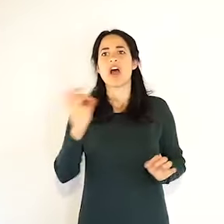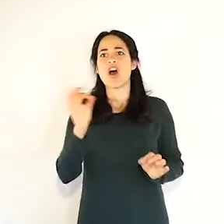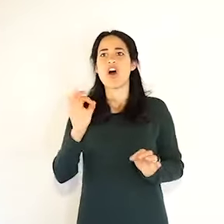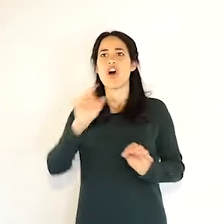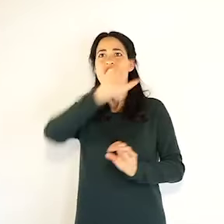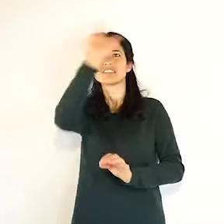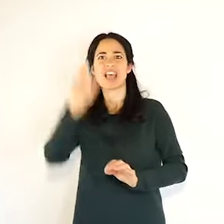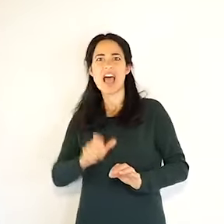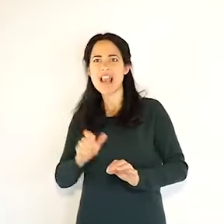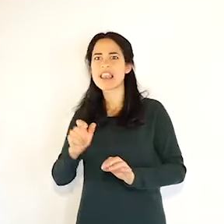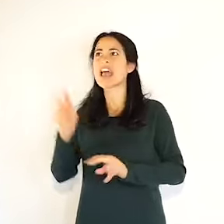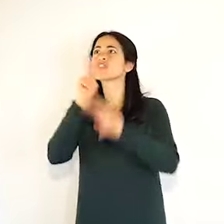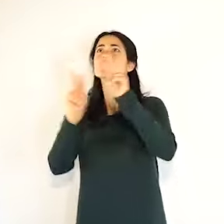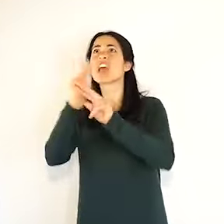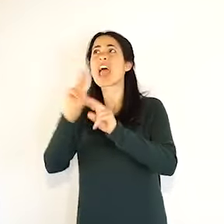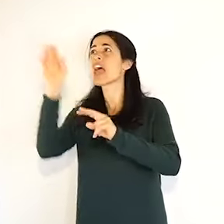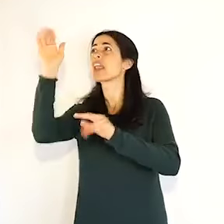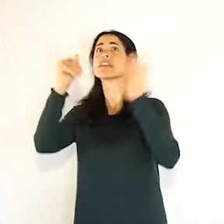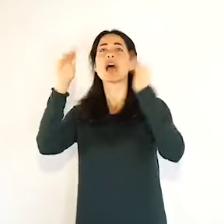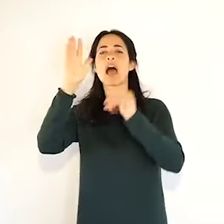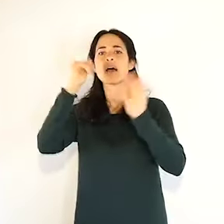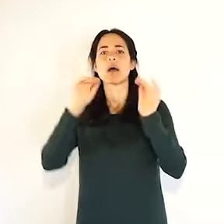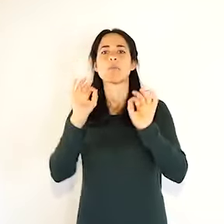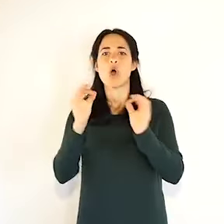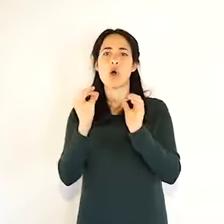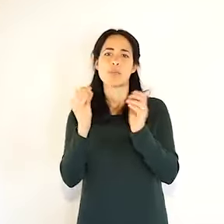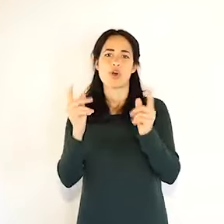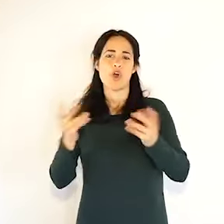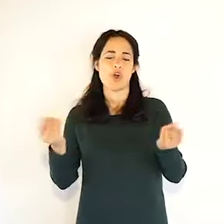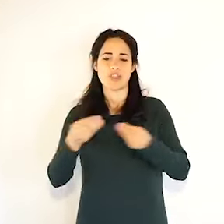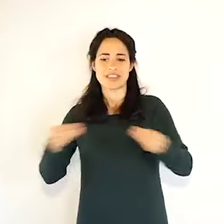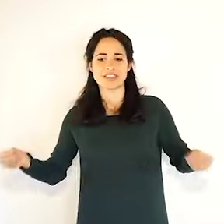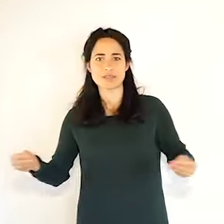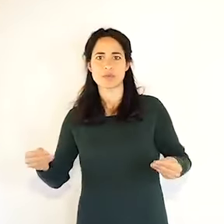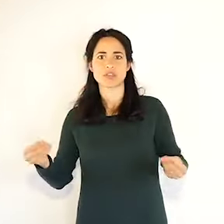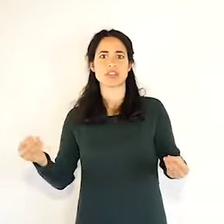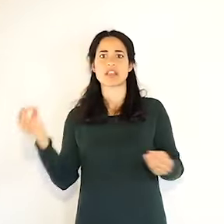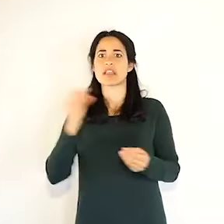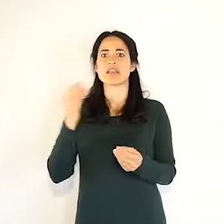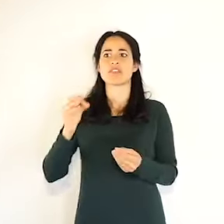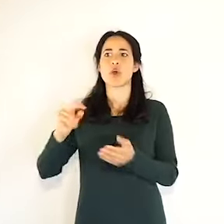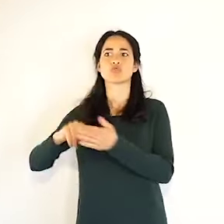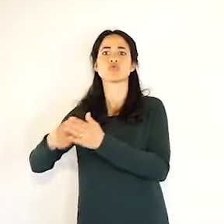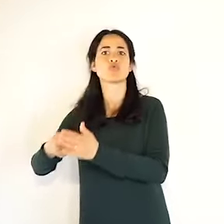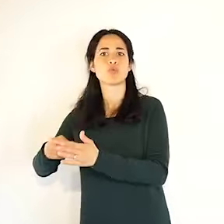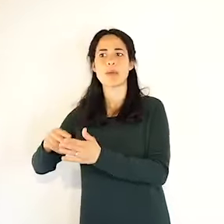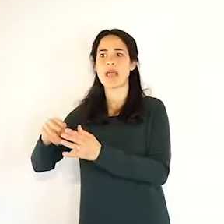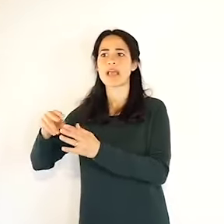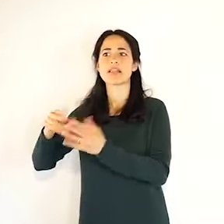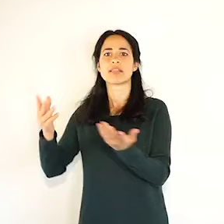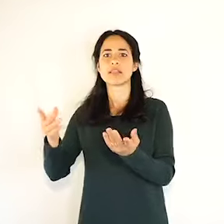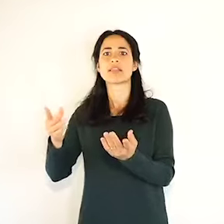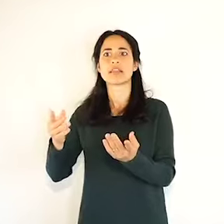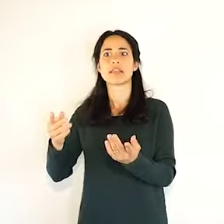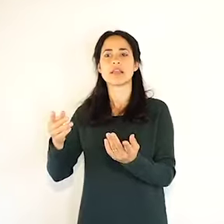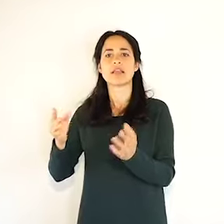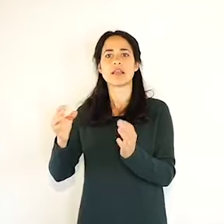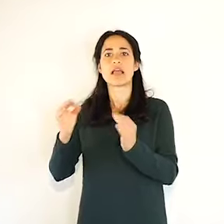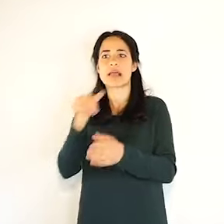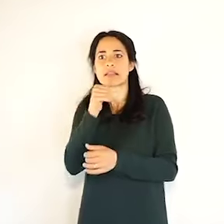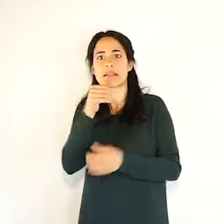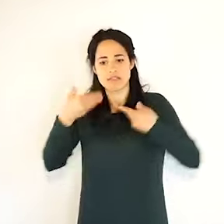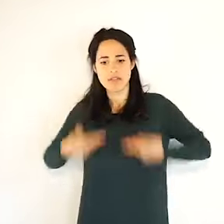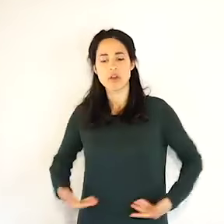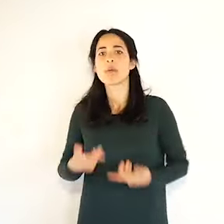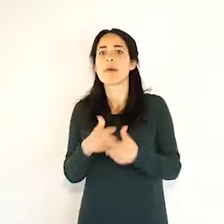europeo che siamo dovuti andare a recuperare. Insomma, stanno facendo come sempre, sono capaci di fare miracoli e anche